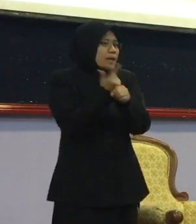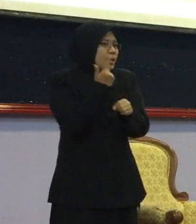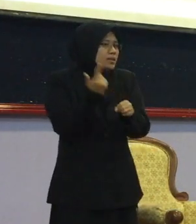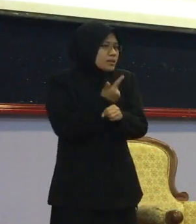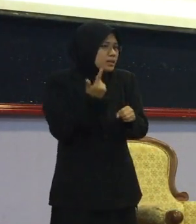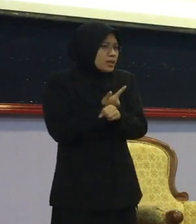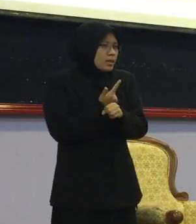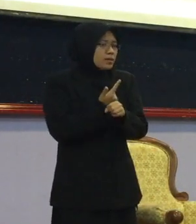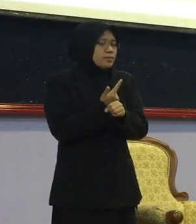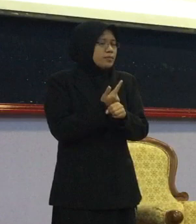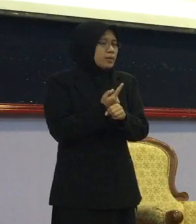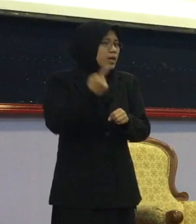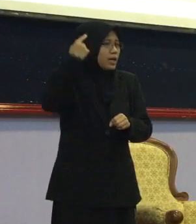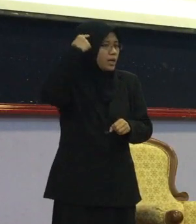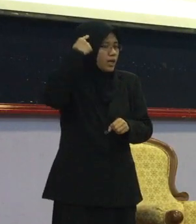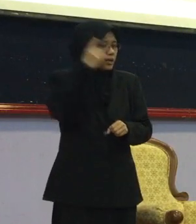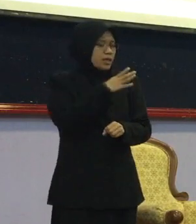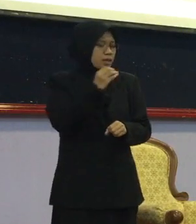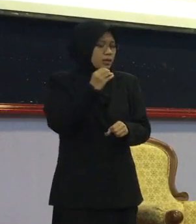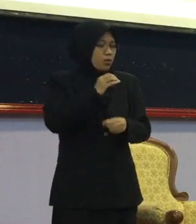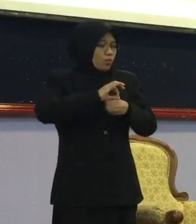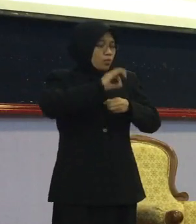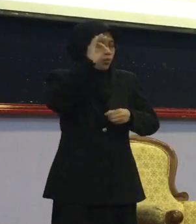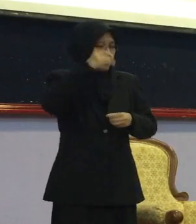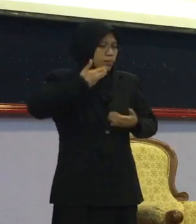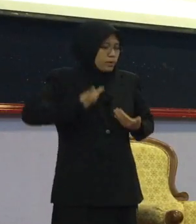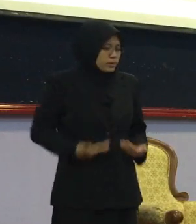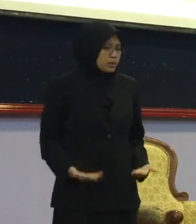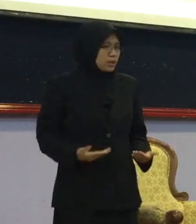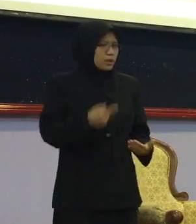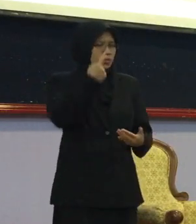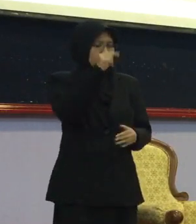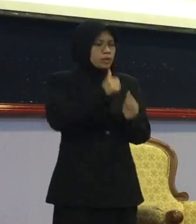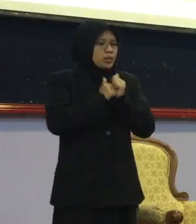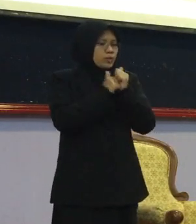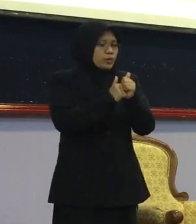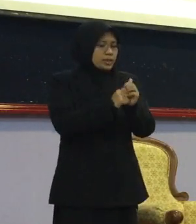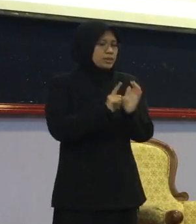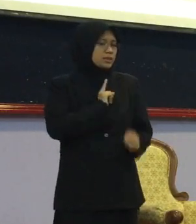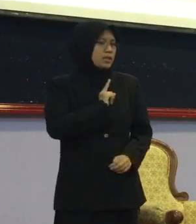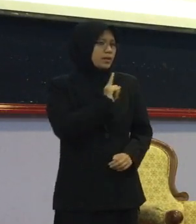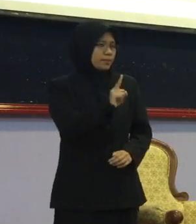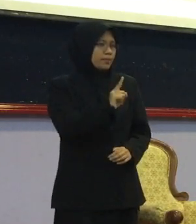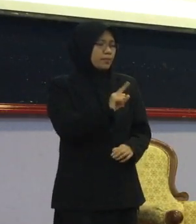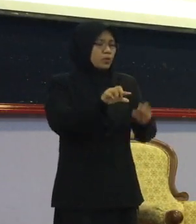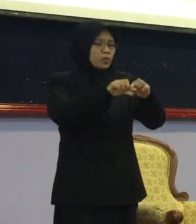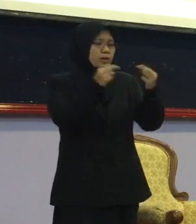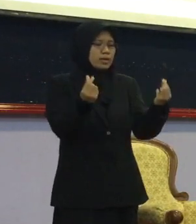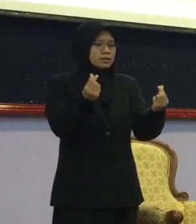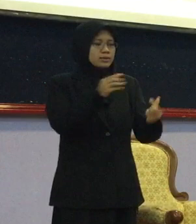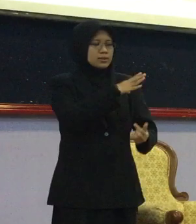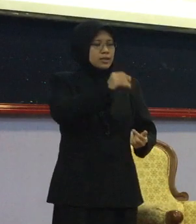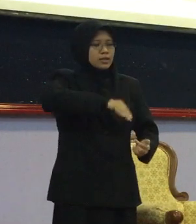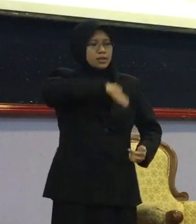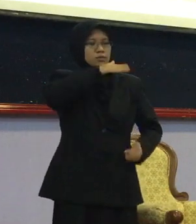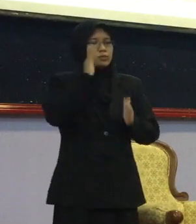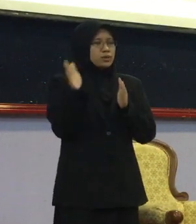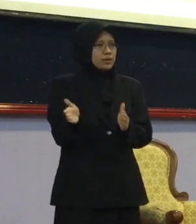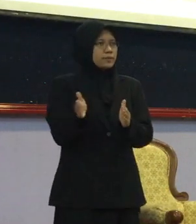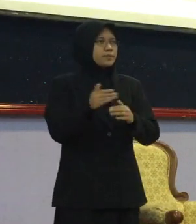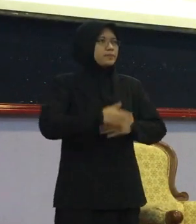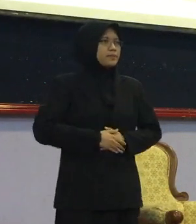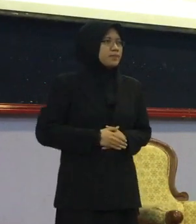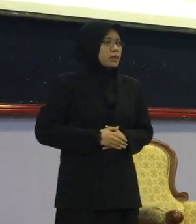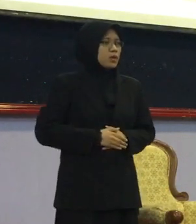akal Jasmani Dan ruh manusia Berasaskan nilai-nilai Islamnya Al-Quran dan Sunnah Ini sumber kita Al-Quran dan